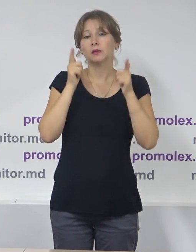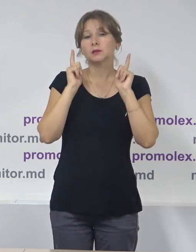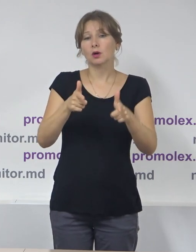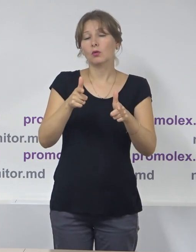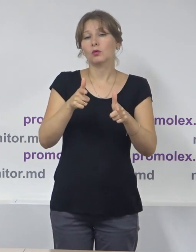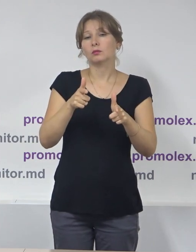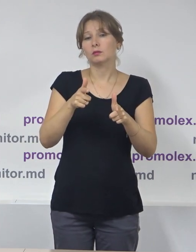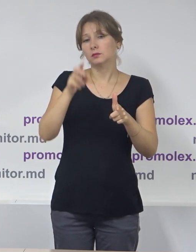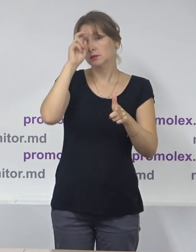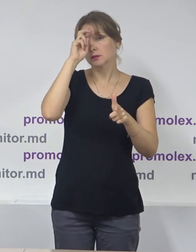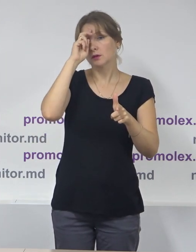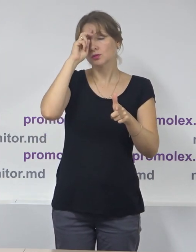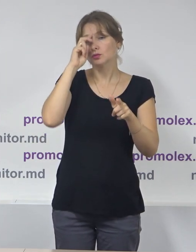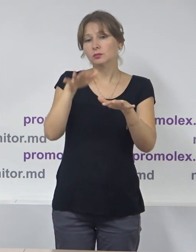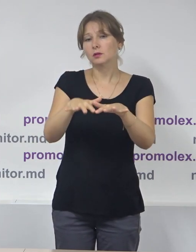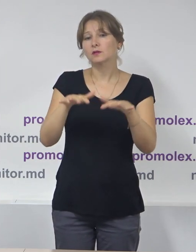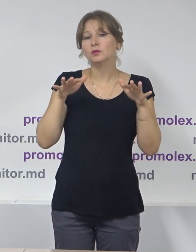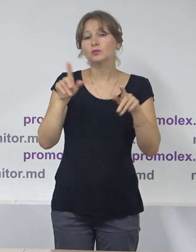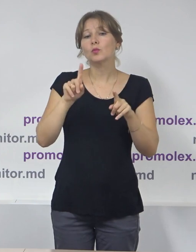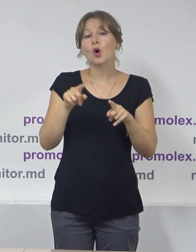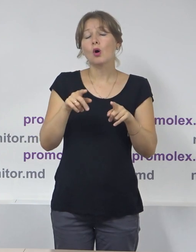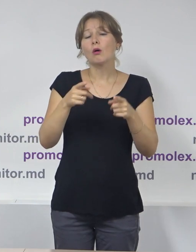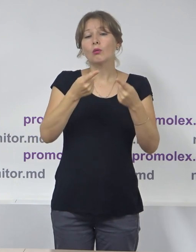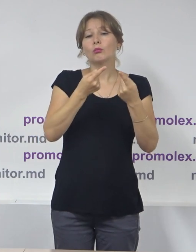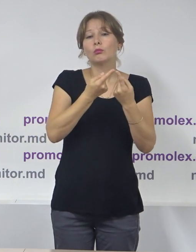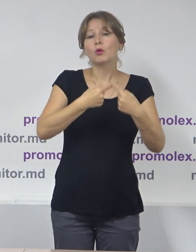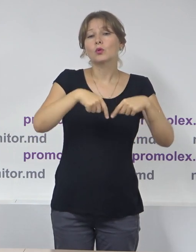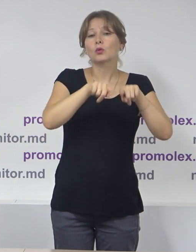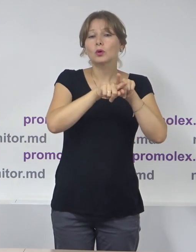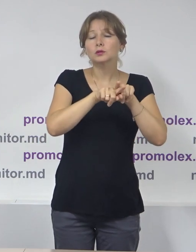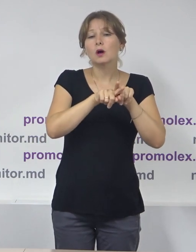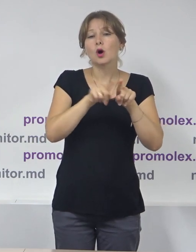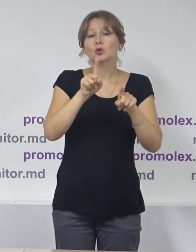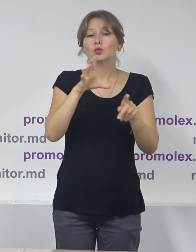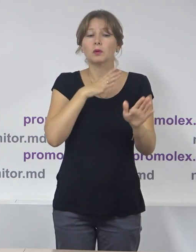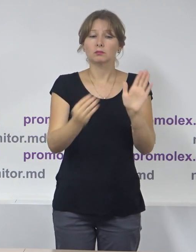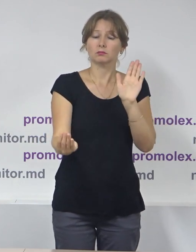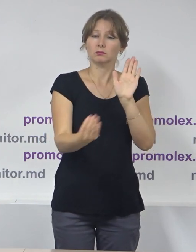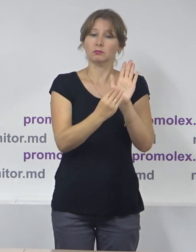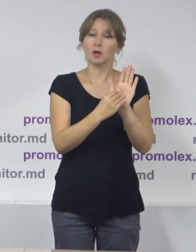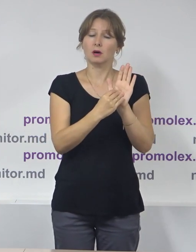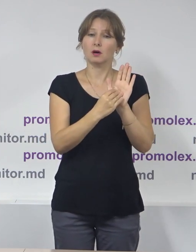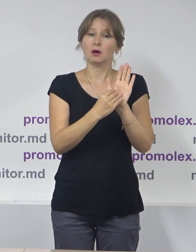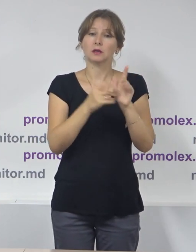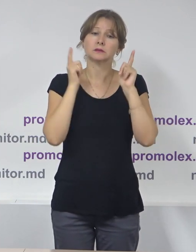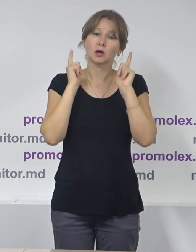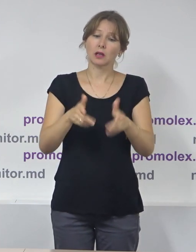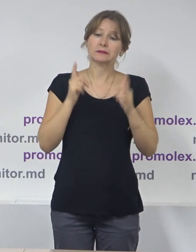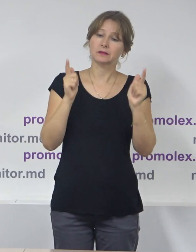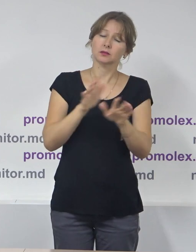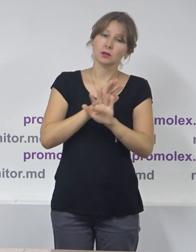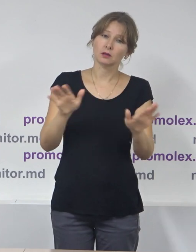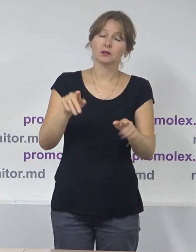privește acordarea dreptului Consiliilor Electoral de Circunscripție de a confirma sau infirma legalitatea alegerilor locale și a